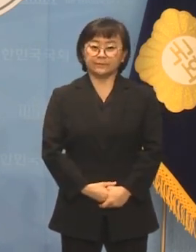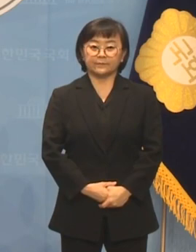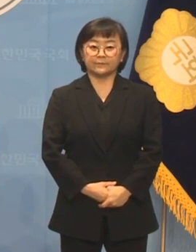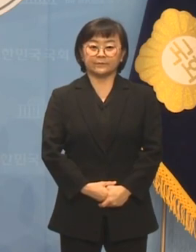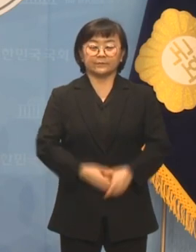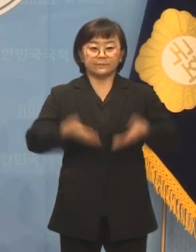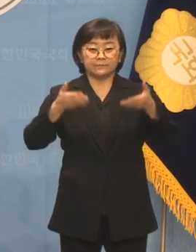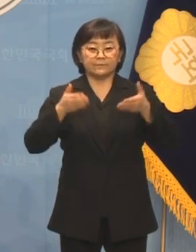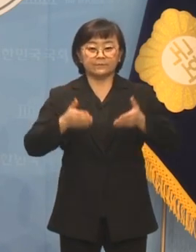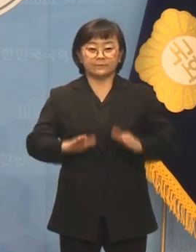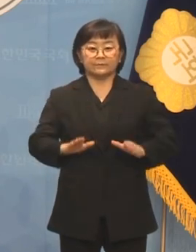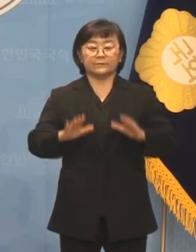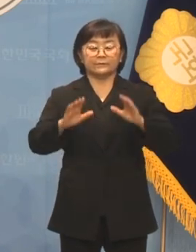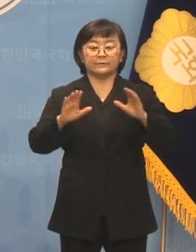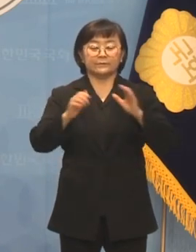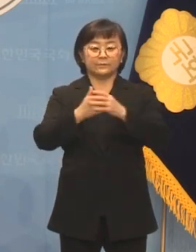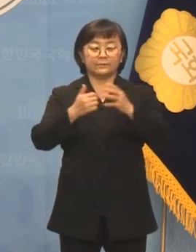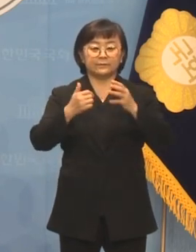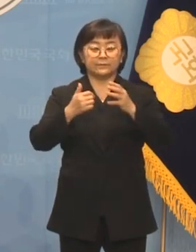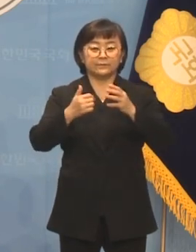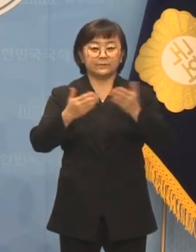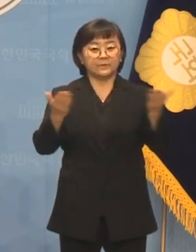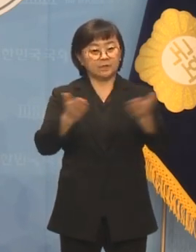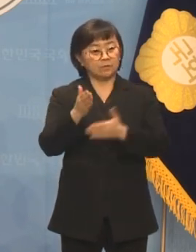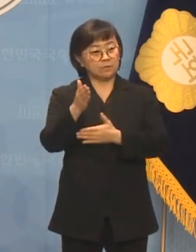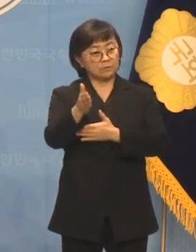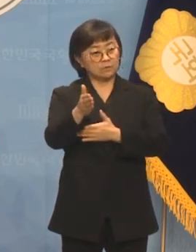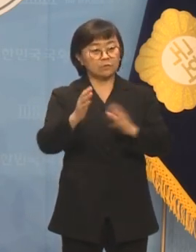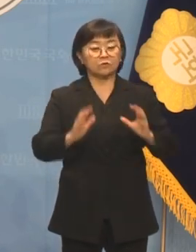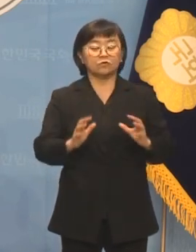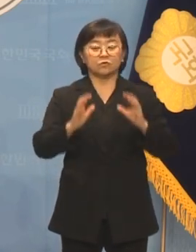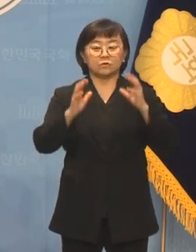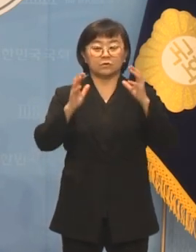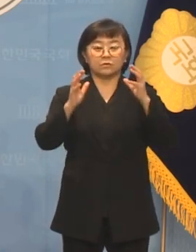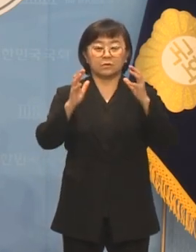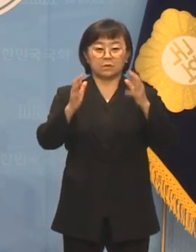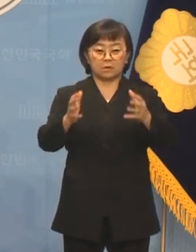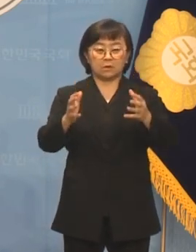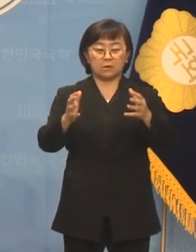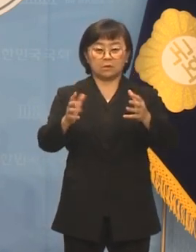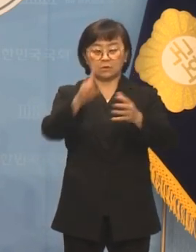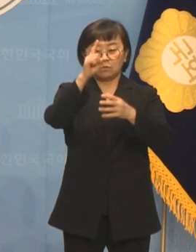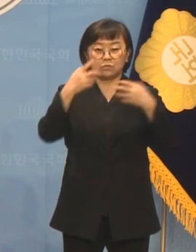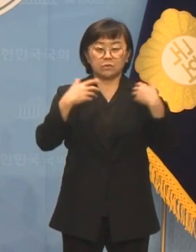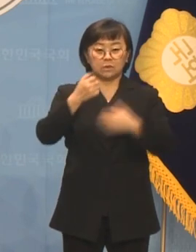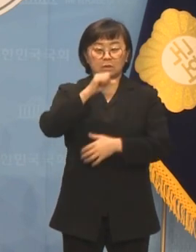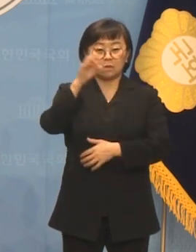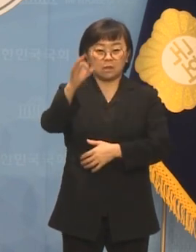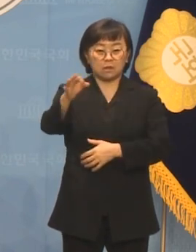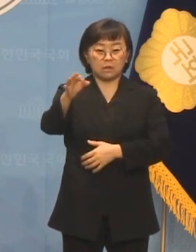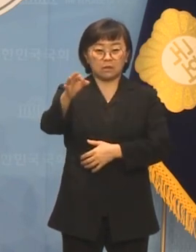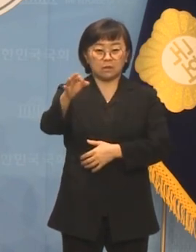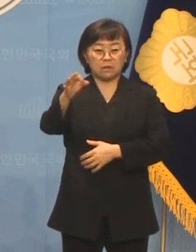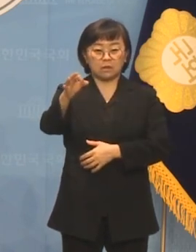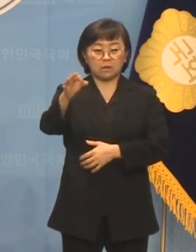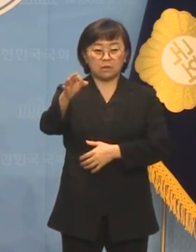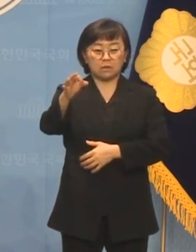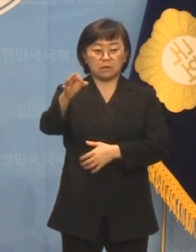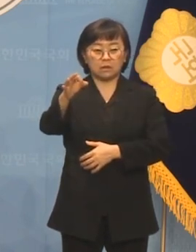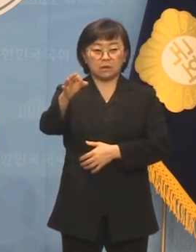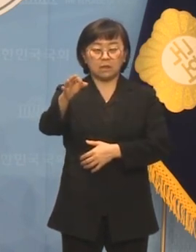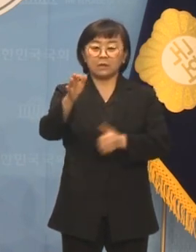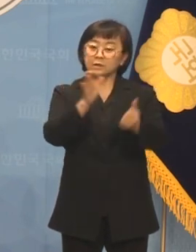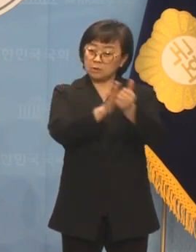출산을 하나의 직업적 영역으로 보고 국가가 정부 예산을 역대 어느 때보다 적극적이고